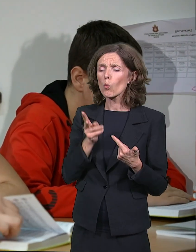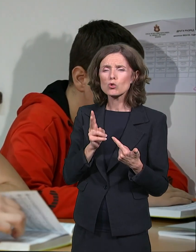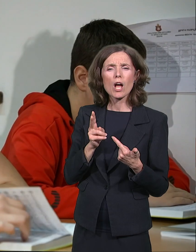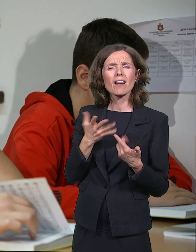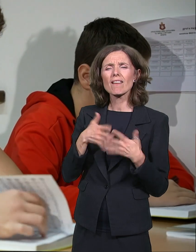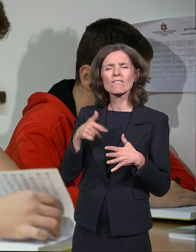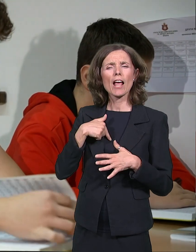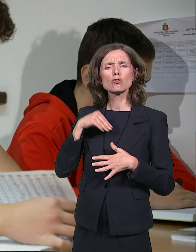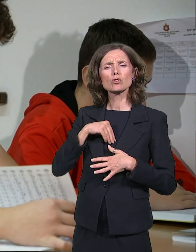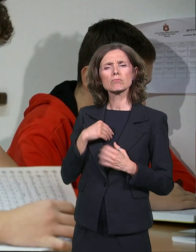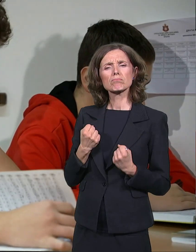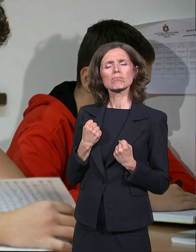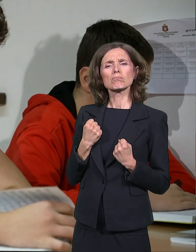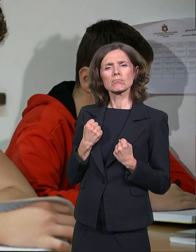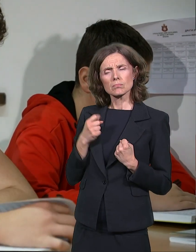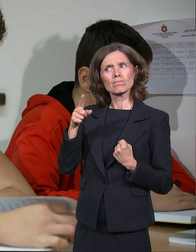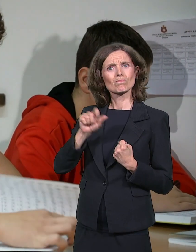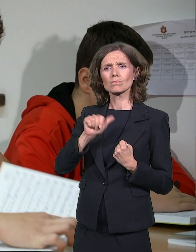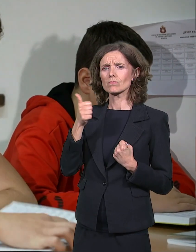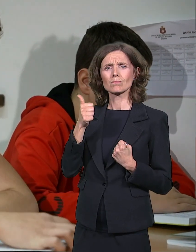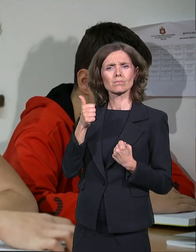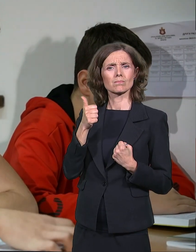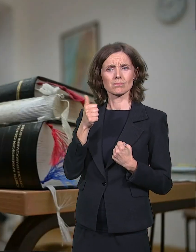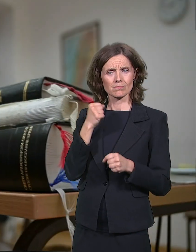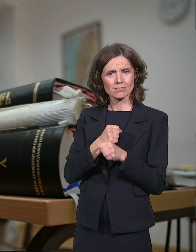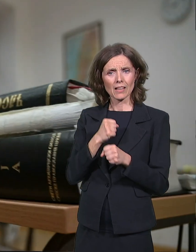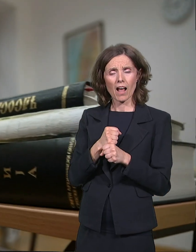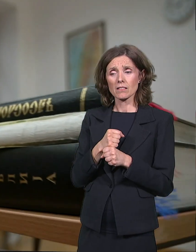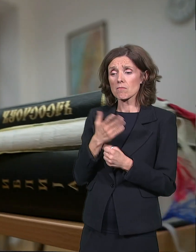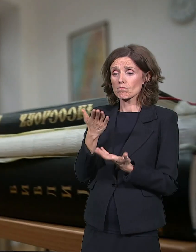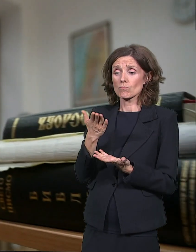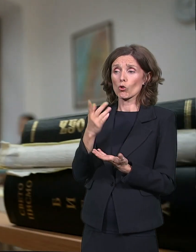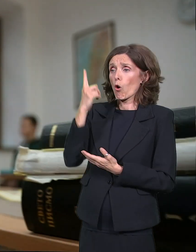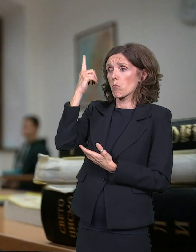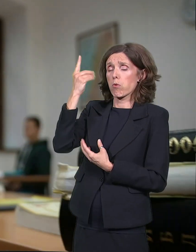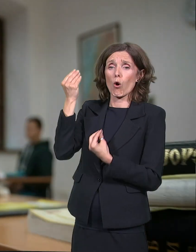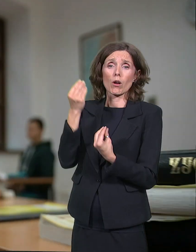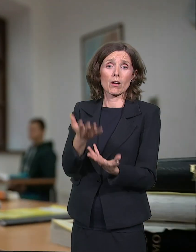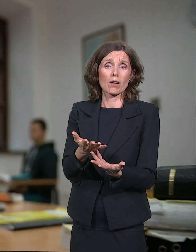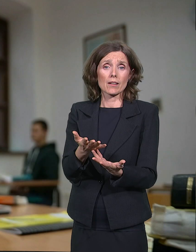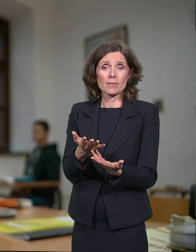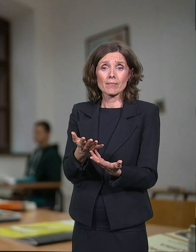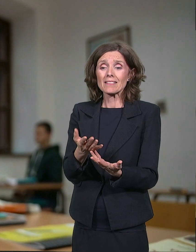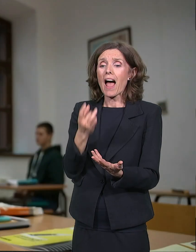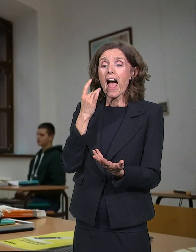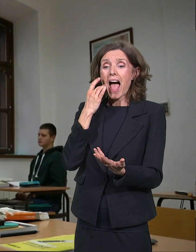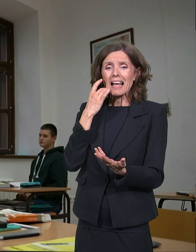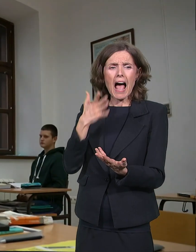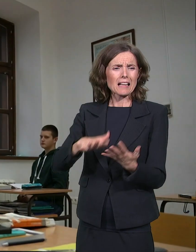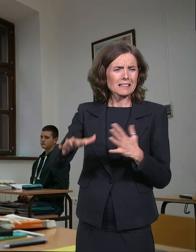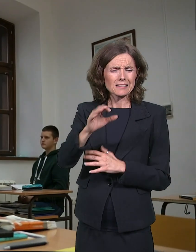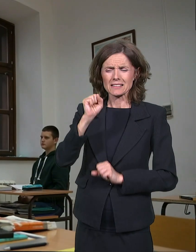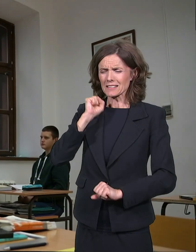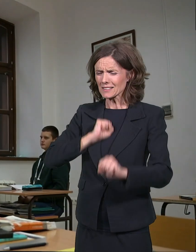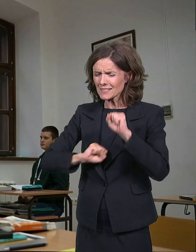I to je ono što Bog čini da se u slabosti sila Božja